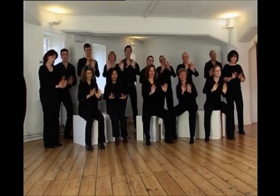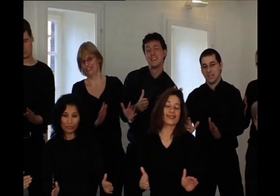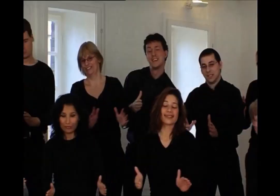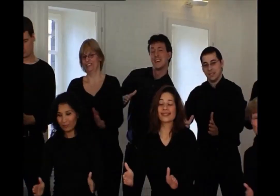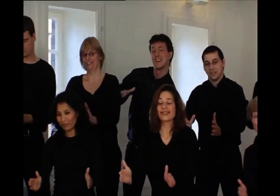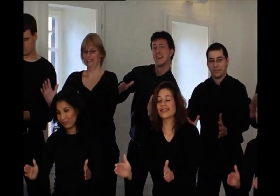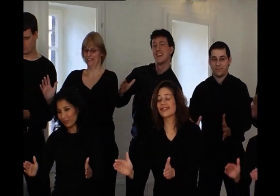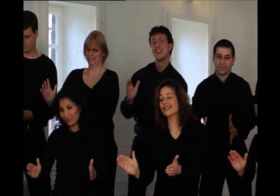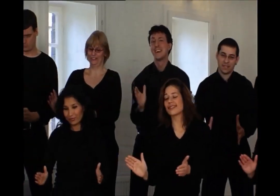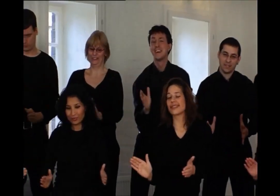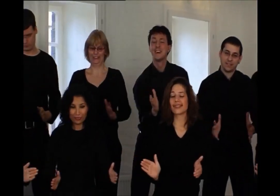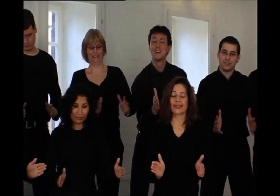Untertitelung